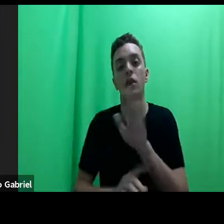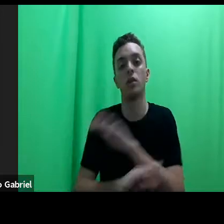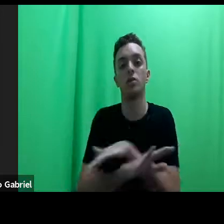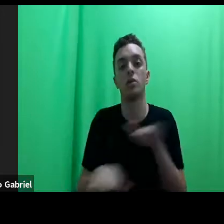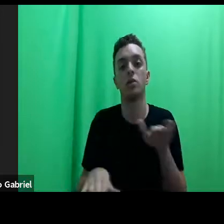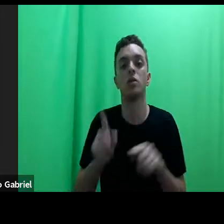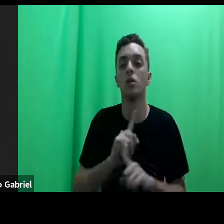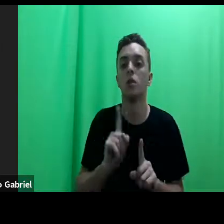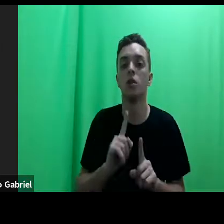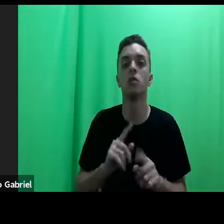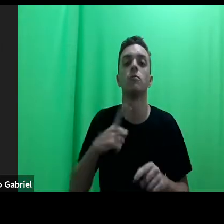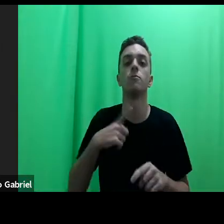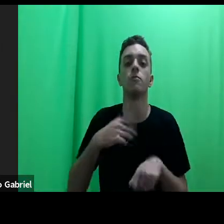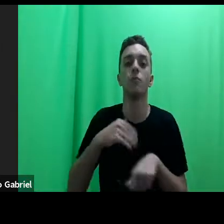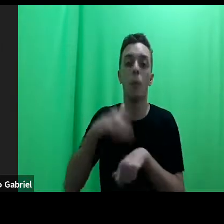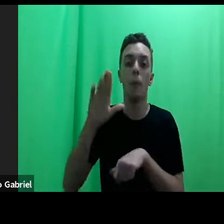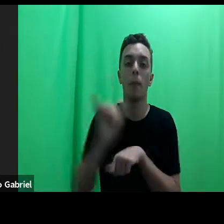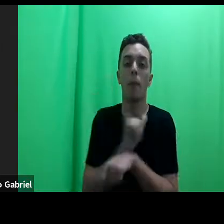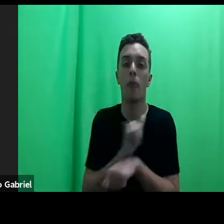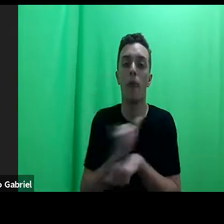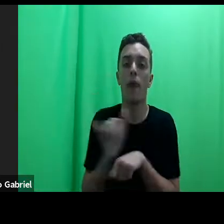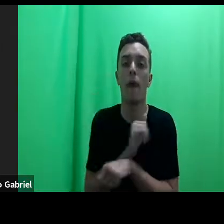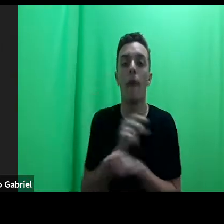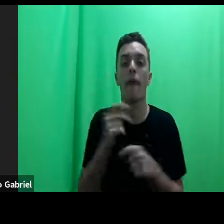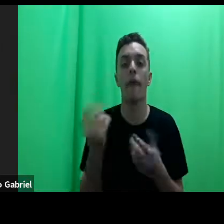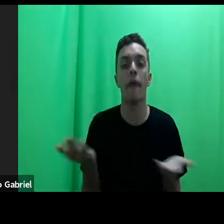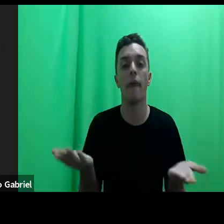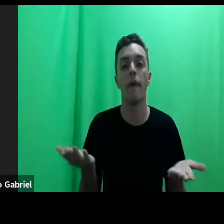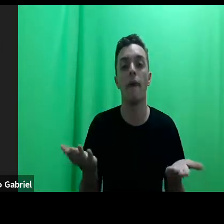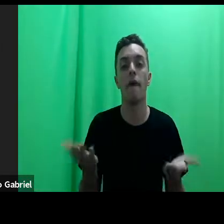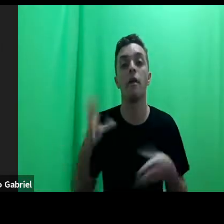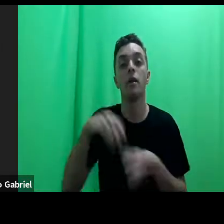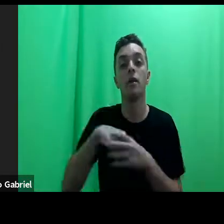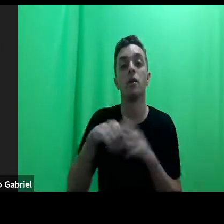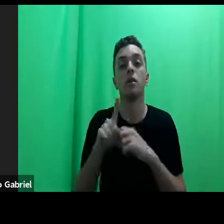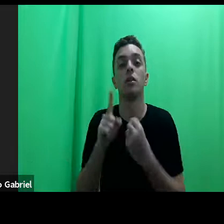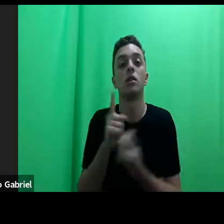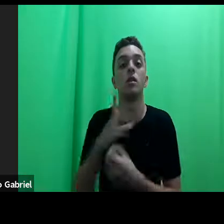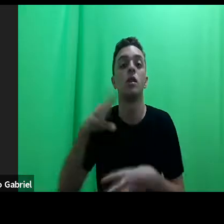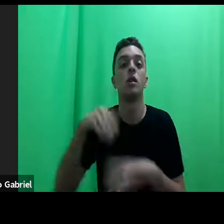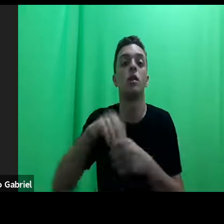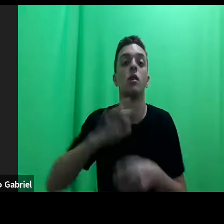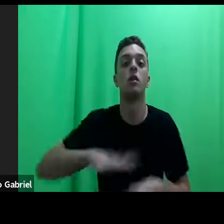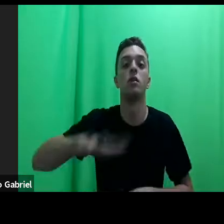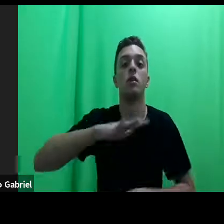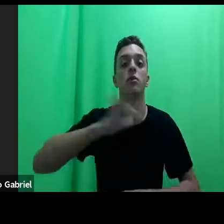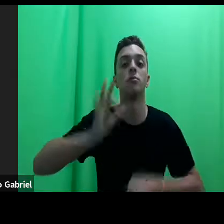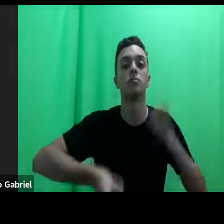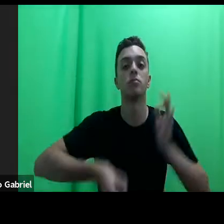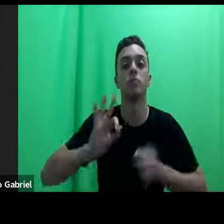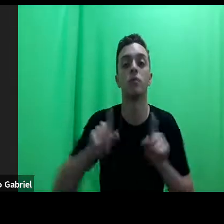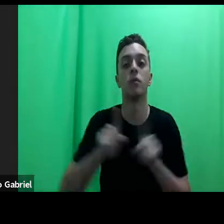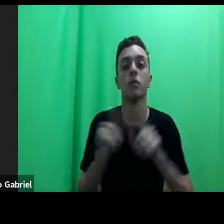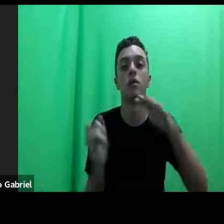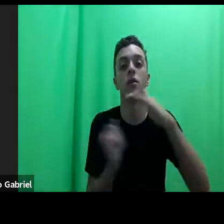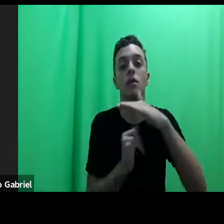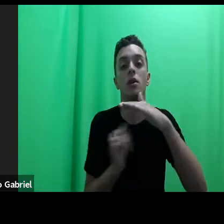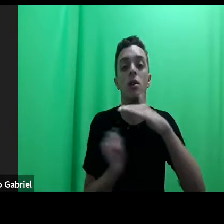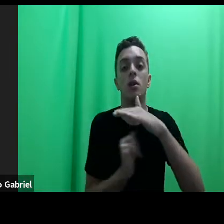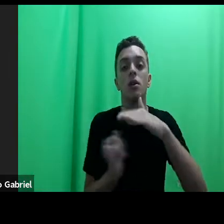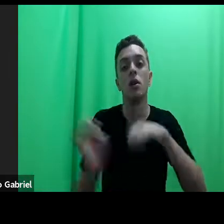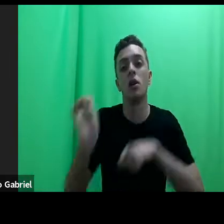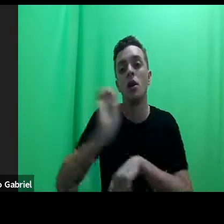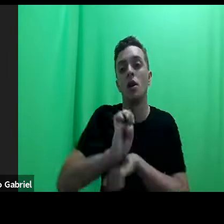estratégico. E também das instituições do Estado. A advocacia